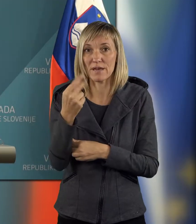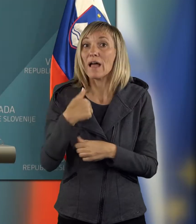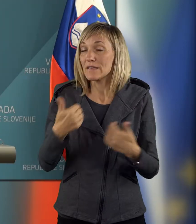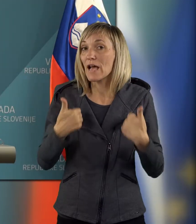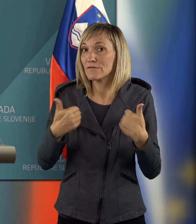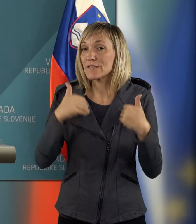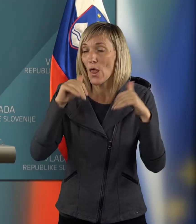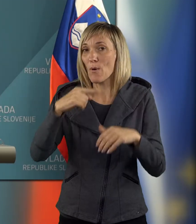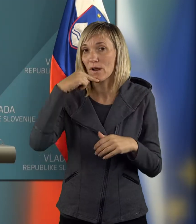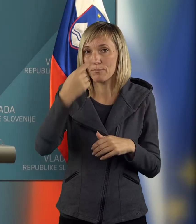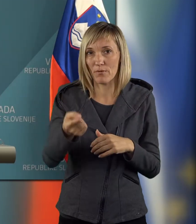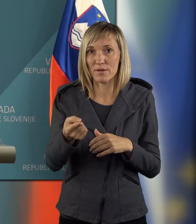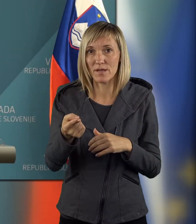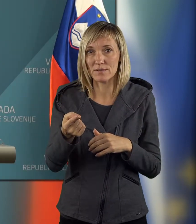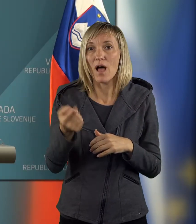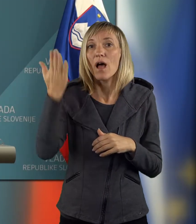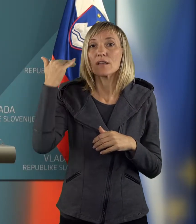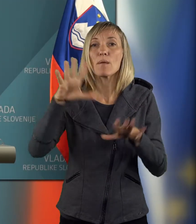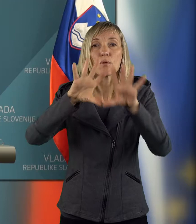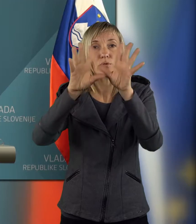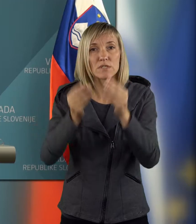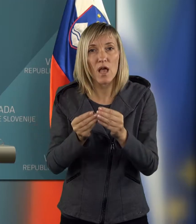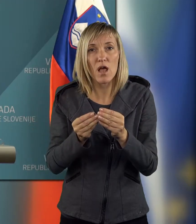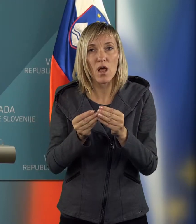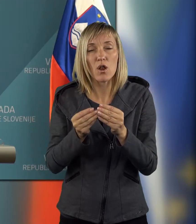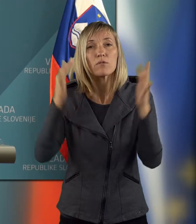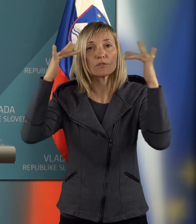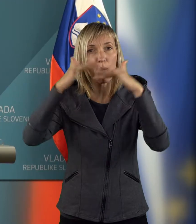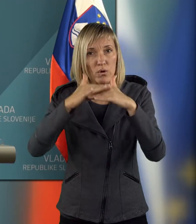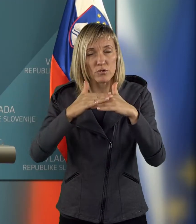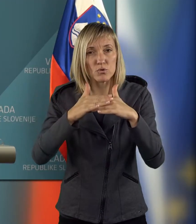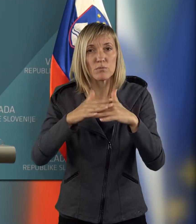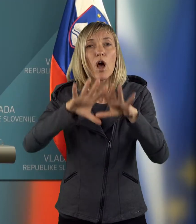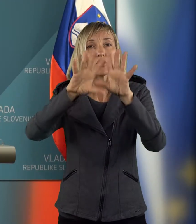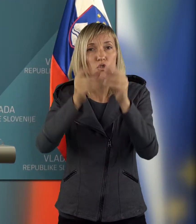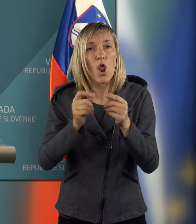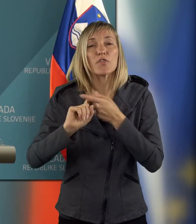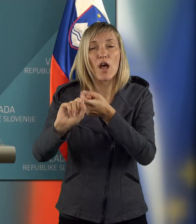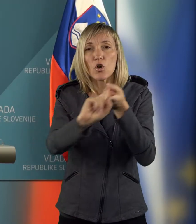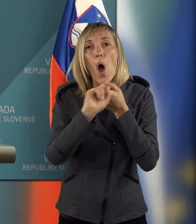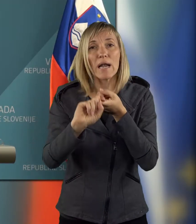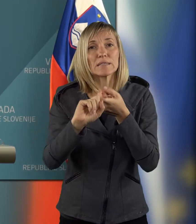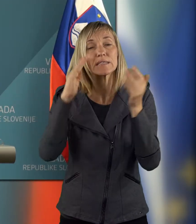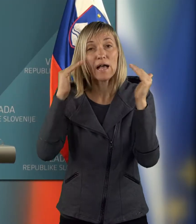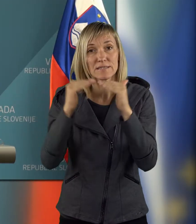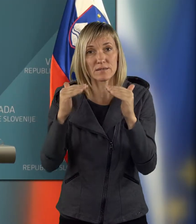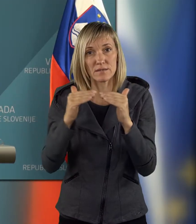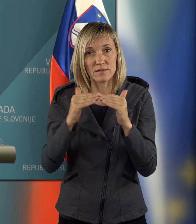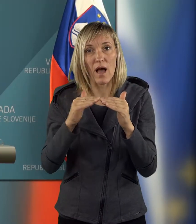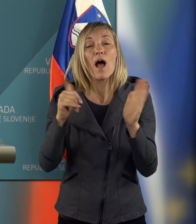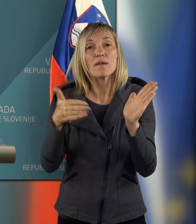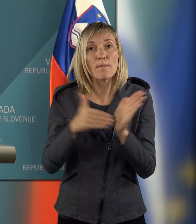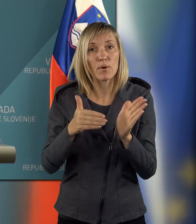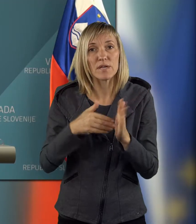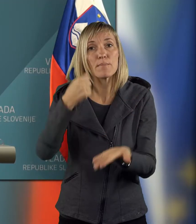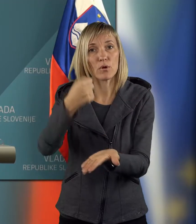veseljem povem, da je bil celoten konsens oziroma celoten vrhu koalicije se strinil, da je